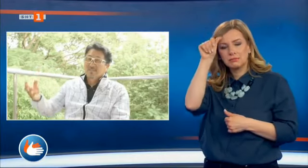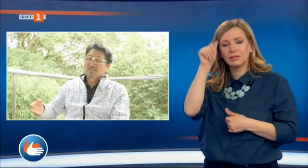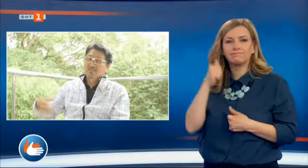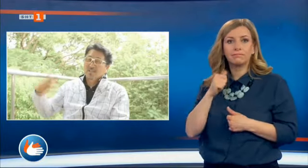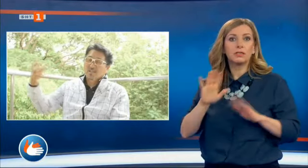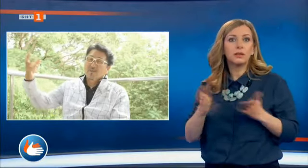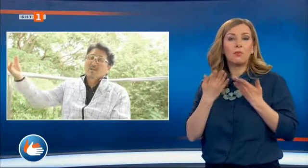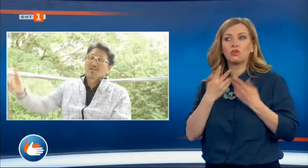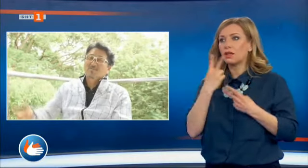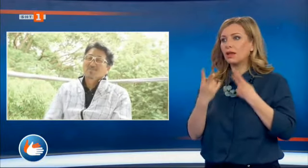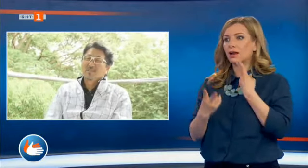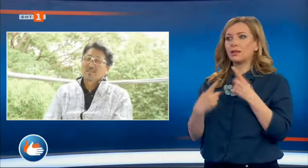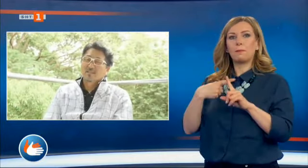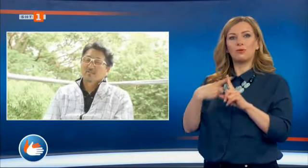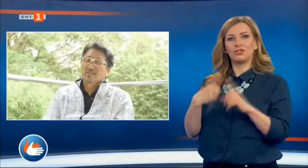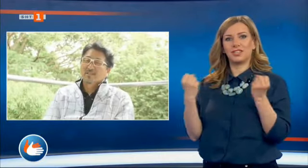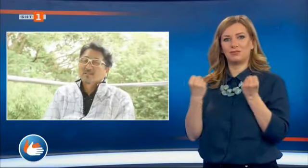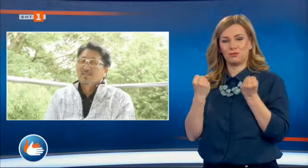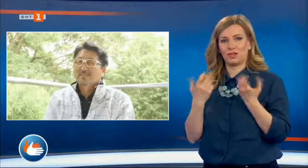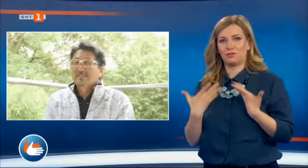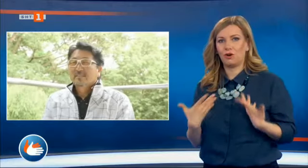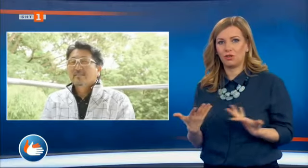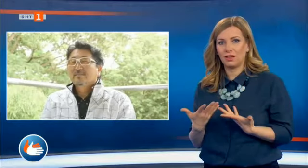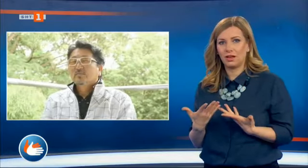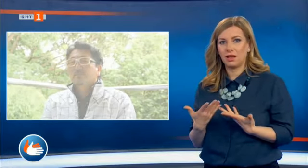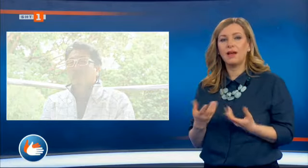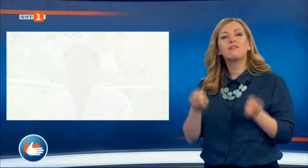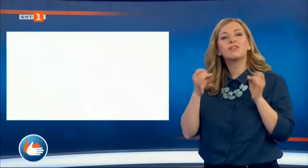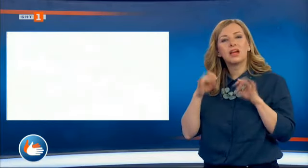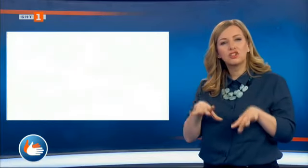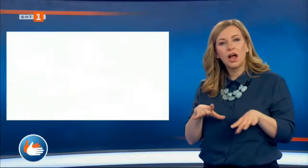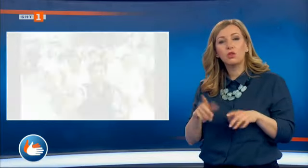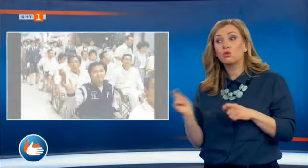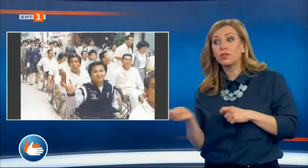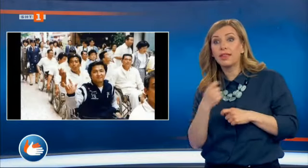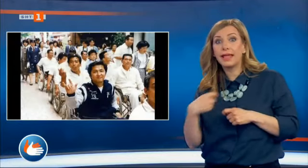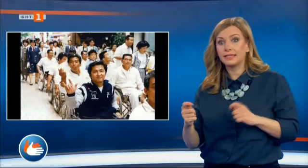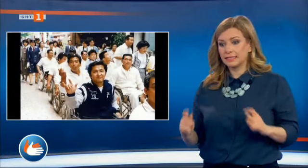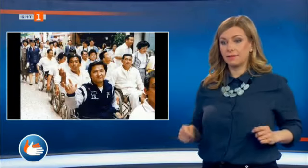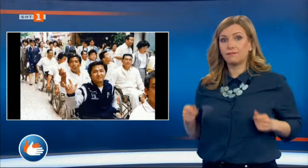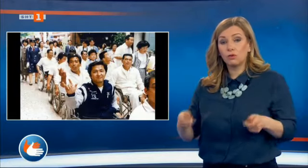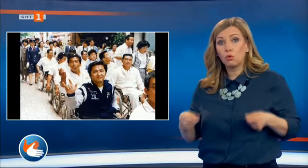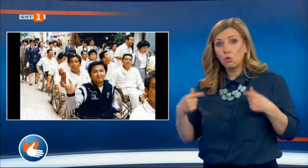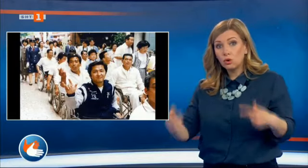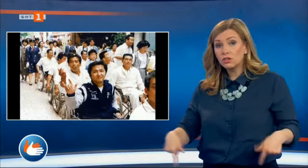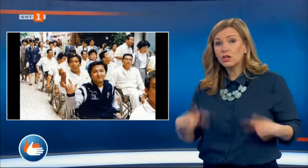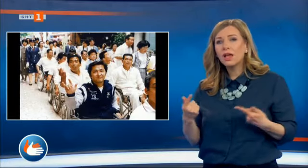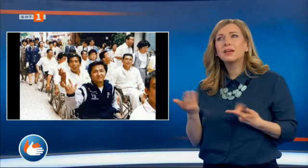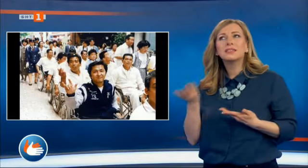позитивно на живота. В началото тенисът с инвалидни колички бил само част от програмата за рехабилитация.